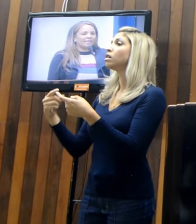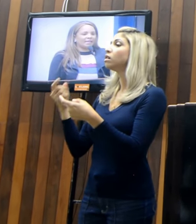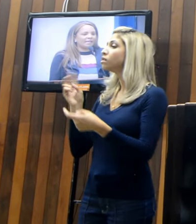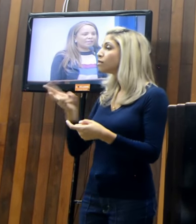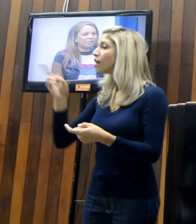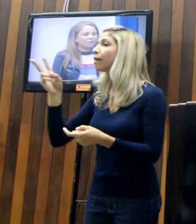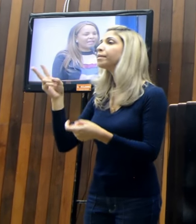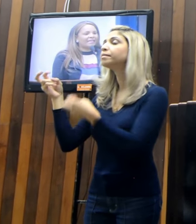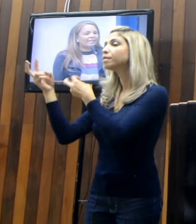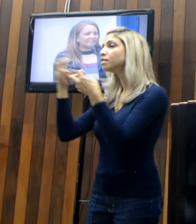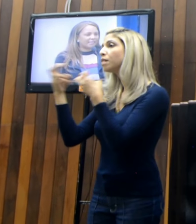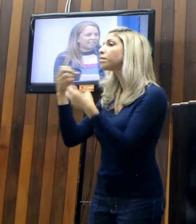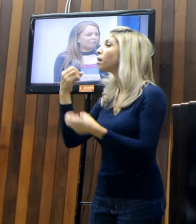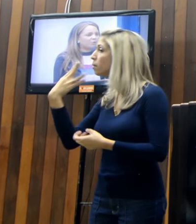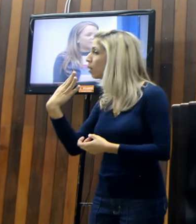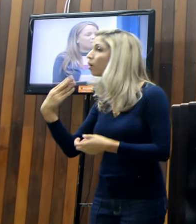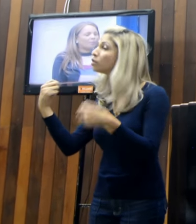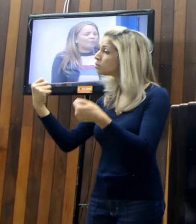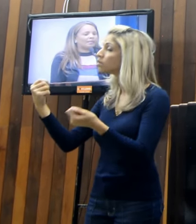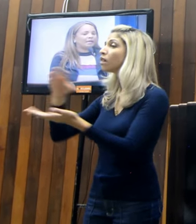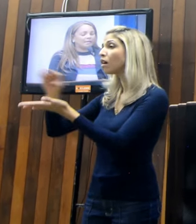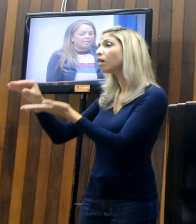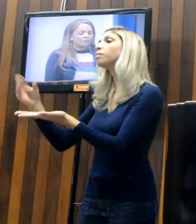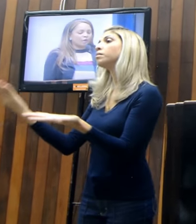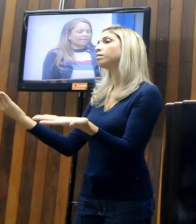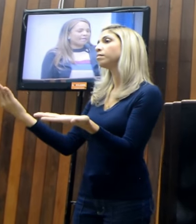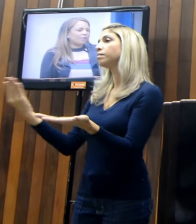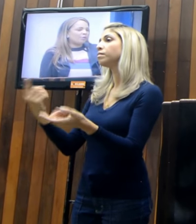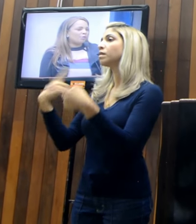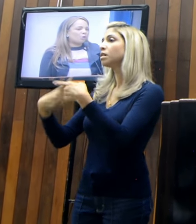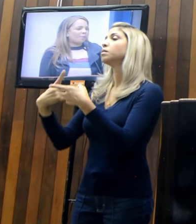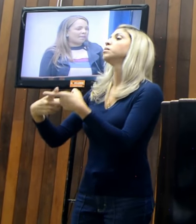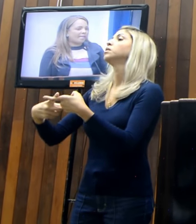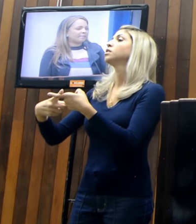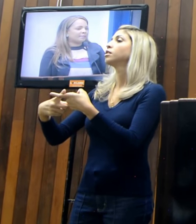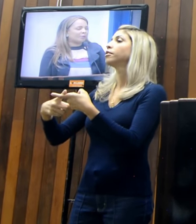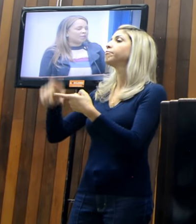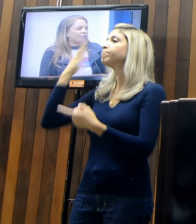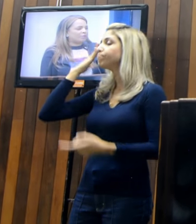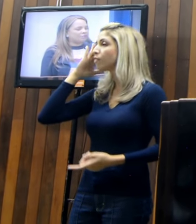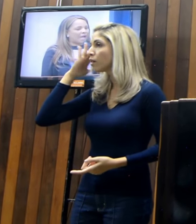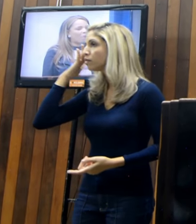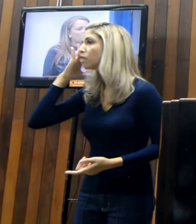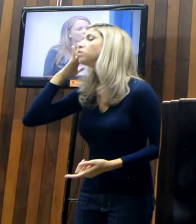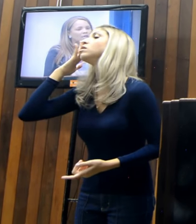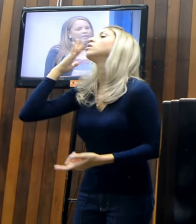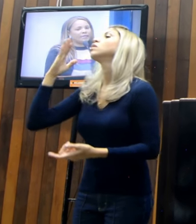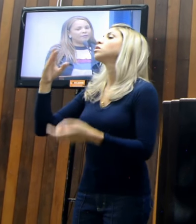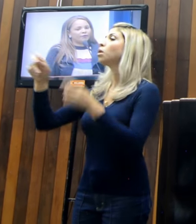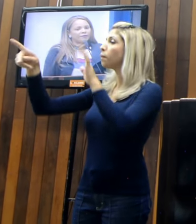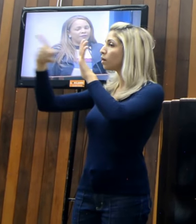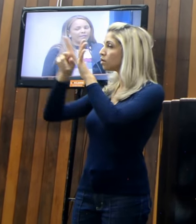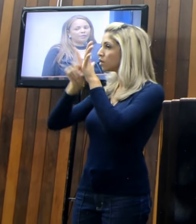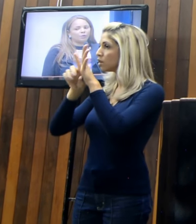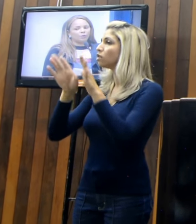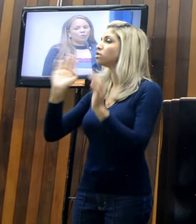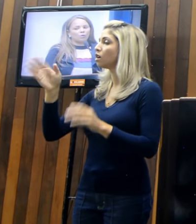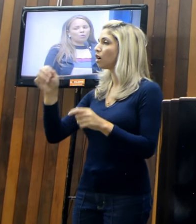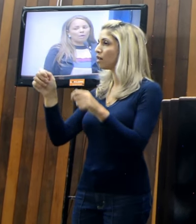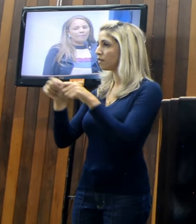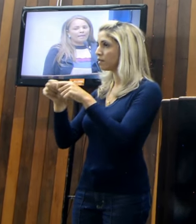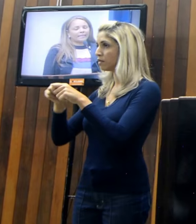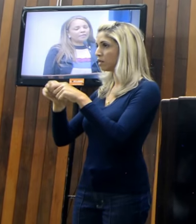copia, né, a gente fala, nada se cria, tudo se copia. Só que eu copiei esse projeto original, que ele foi feito